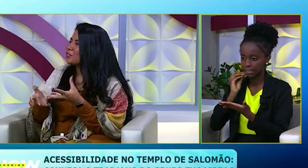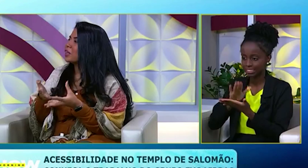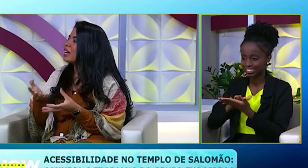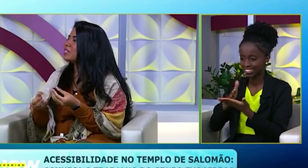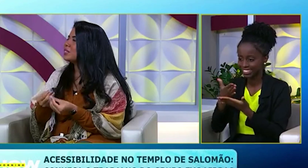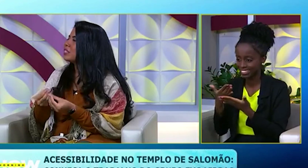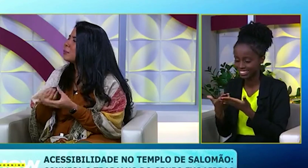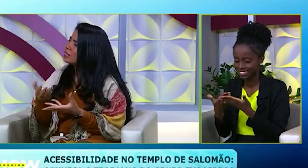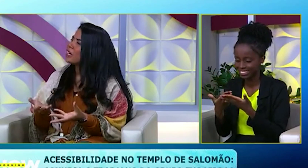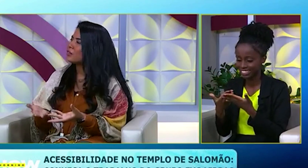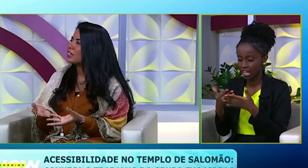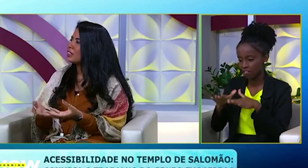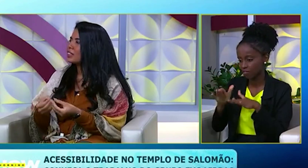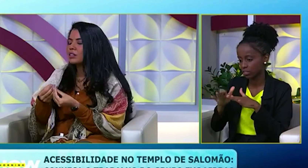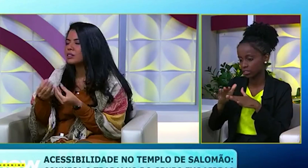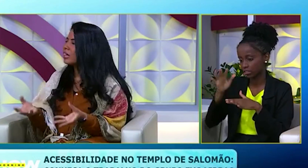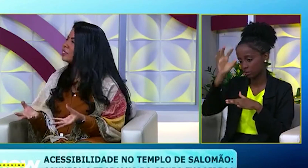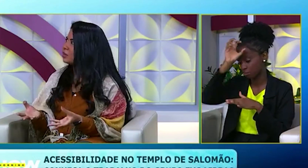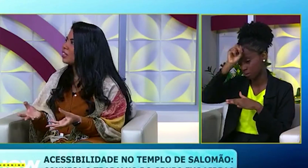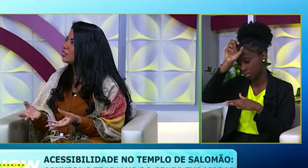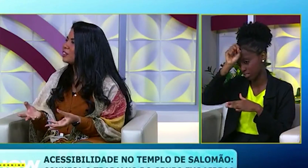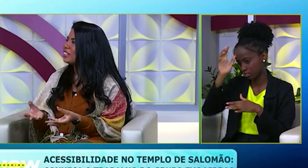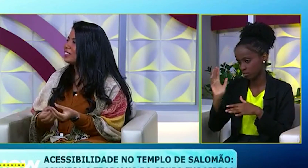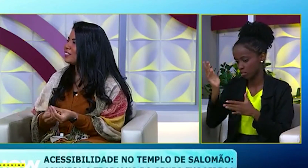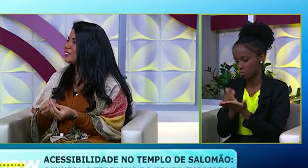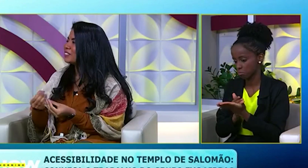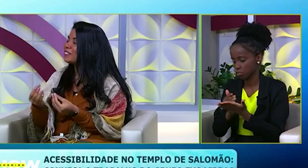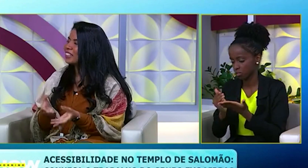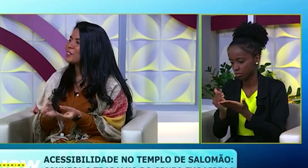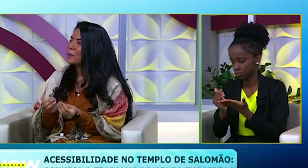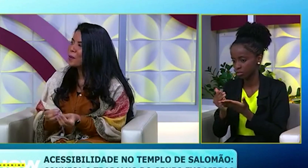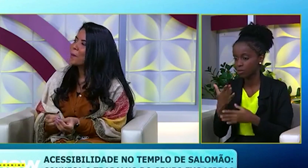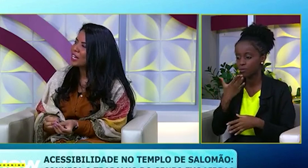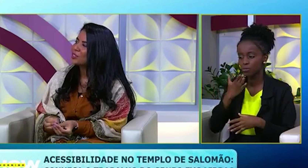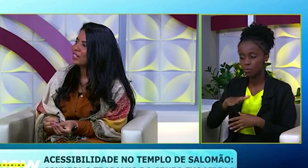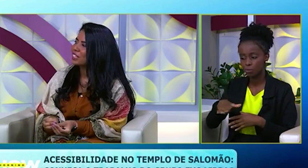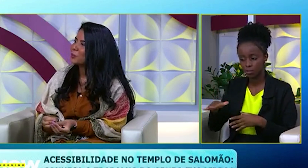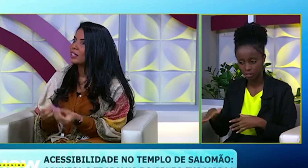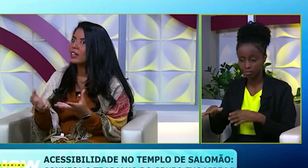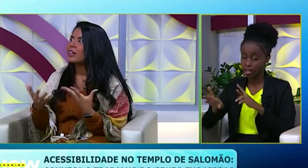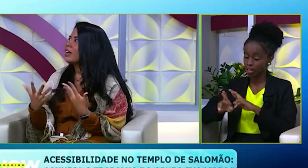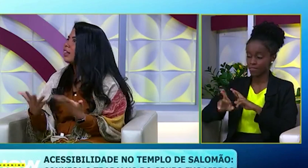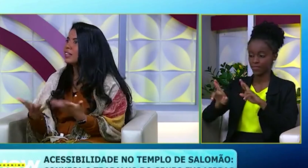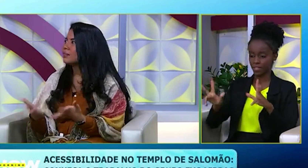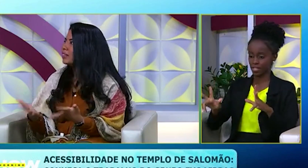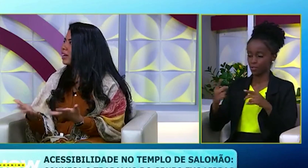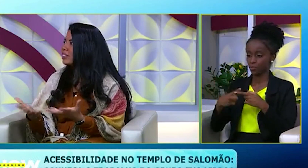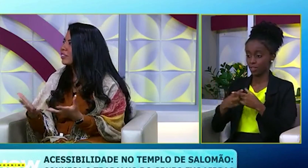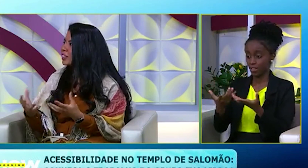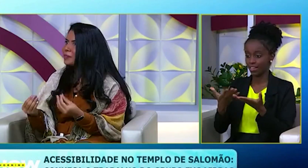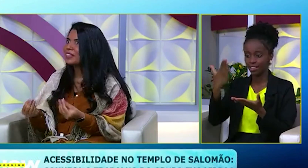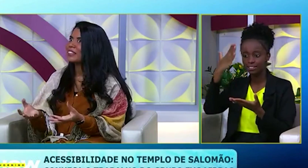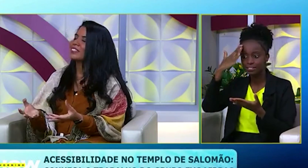mas não deixa muito claro, às vezes está aprendendo ainda, né, que acontece no início. Então, às vezes, com criança é um pouco mais diferente, porque ela quer que me